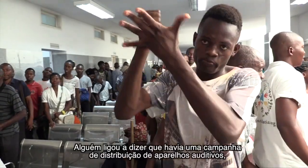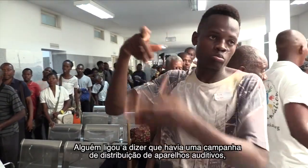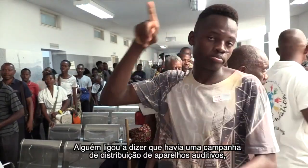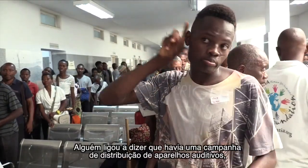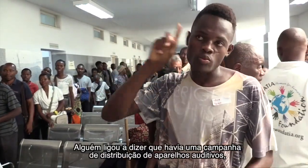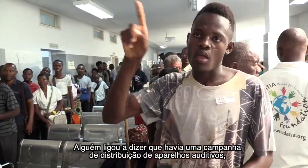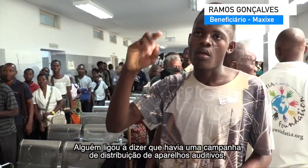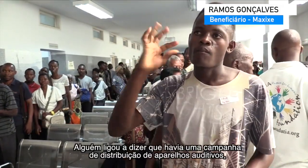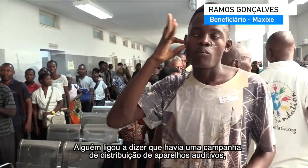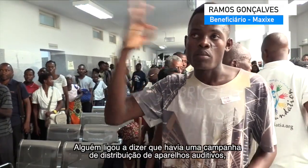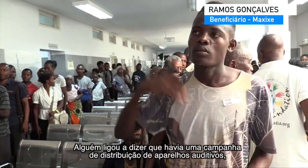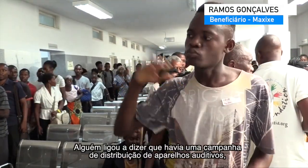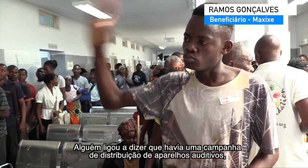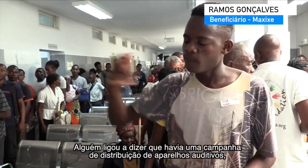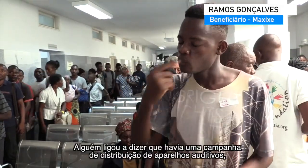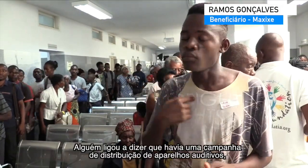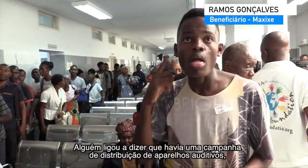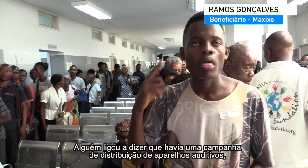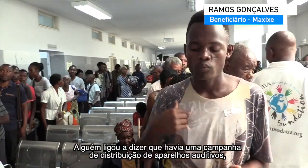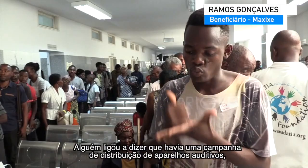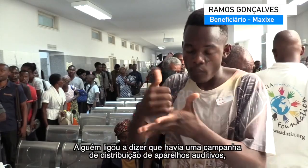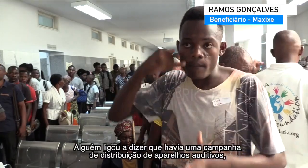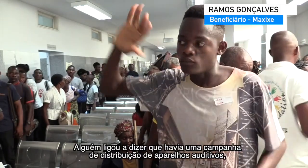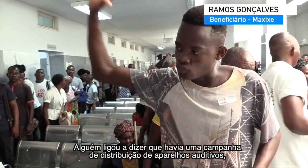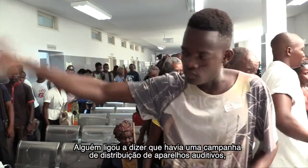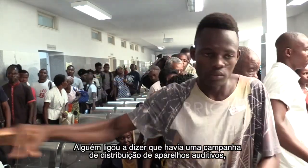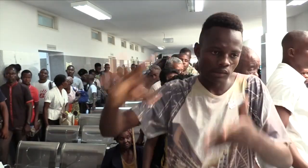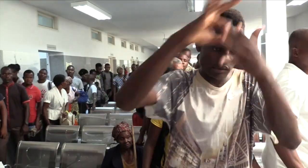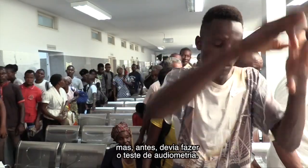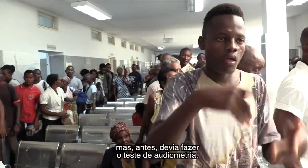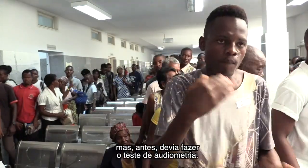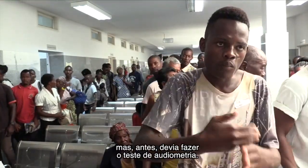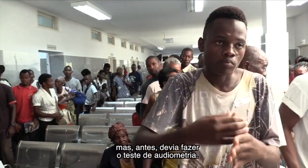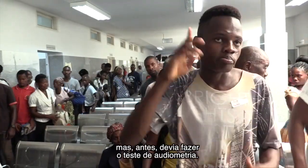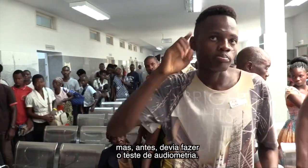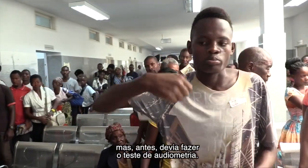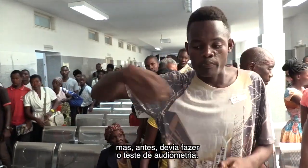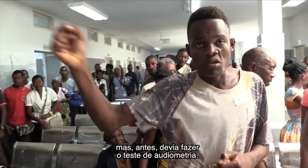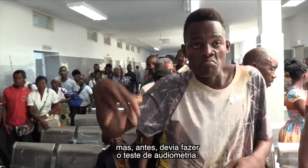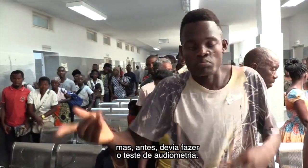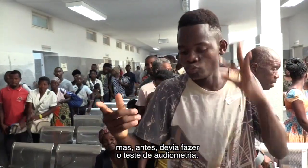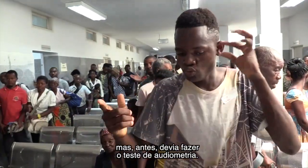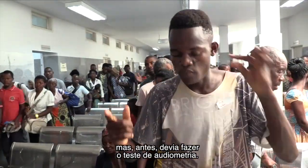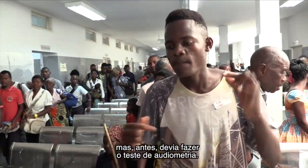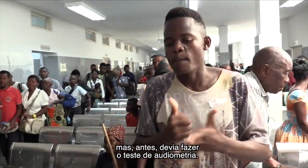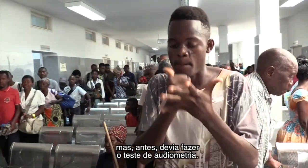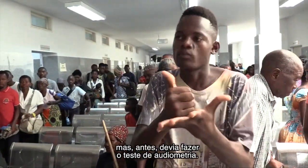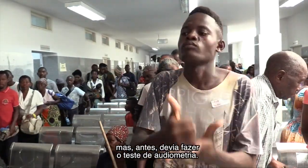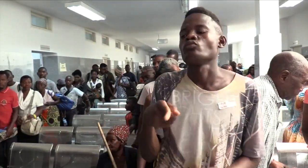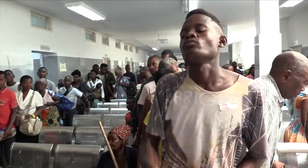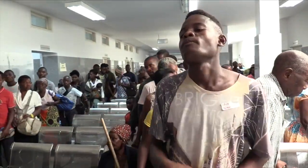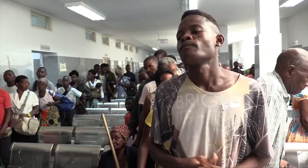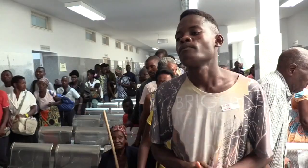Alguém ligou a dizer que havia uma campanha de distribuição de aparelhos auditivos, mas antes devia fazer o teste de